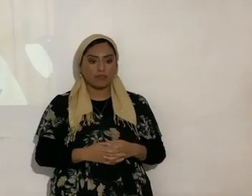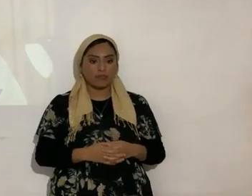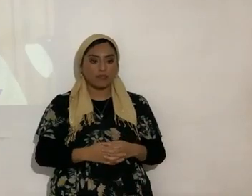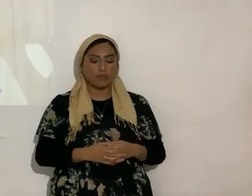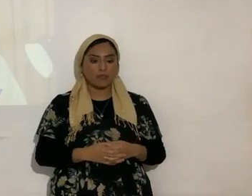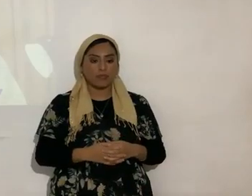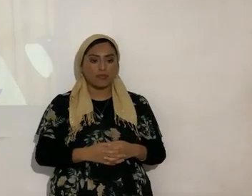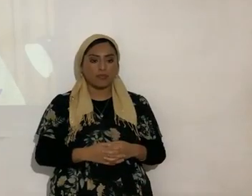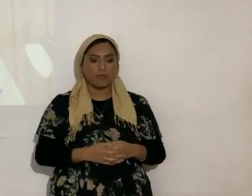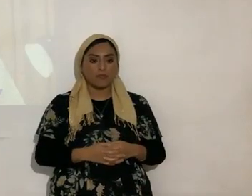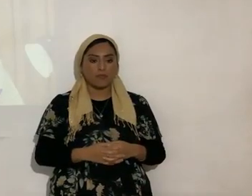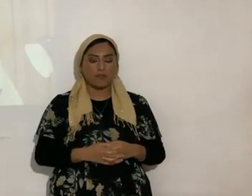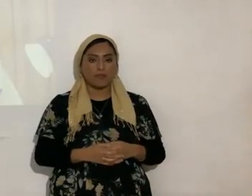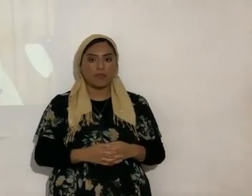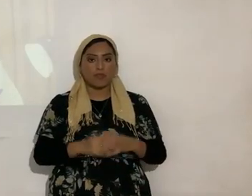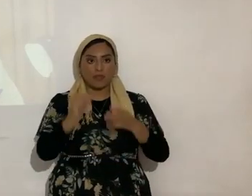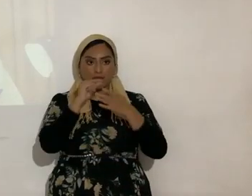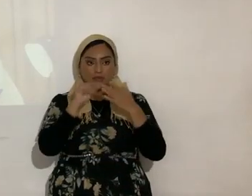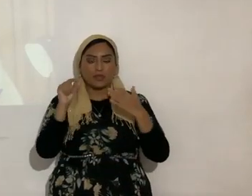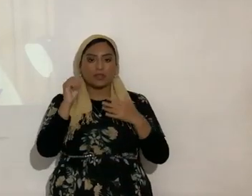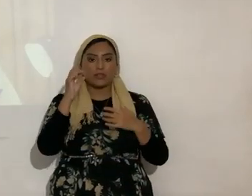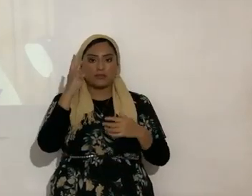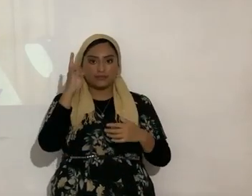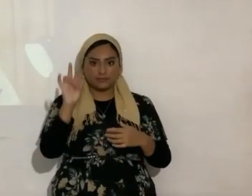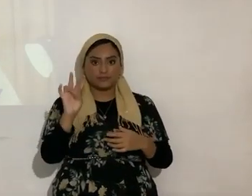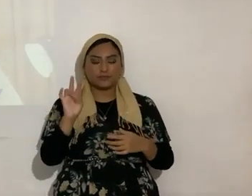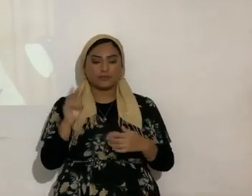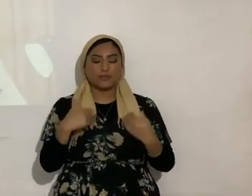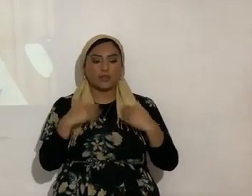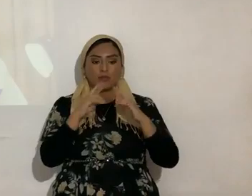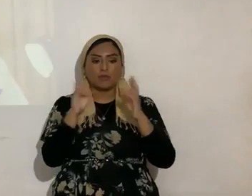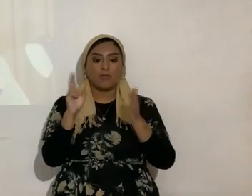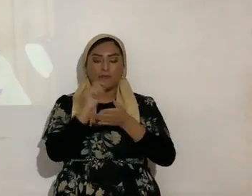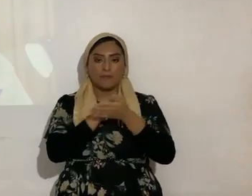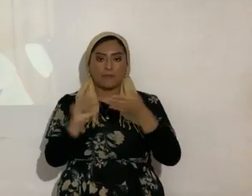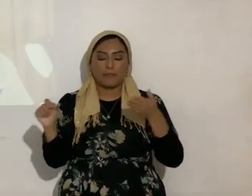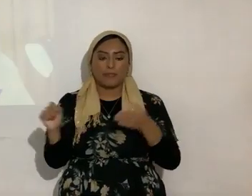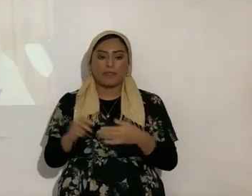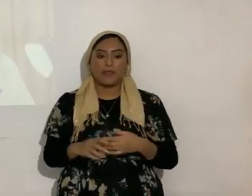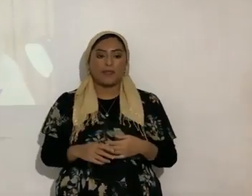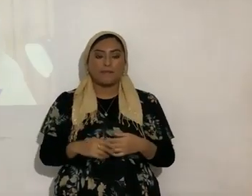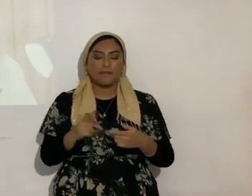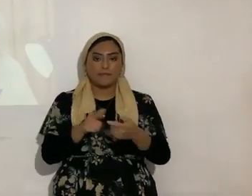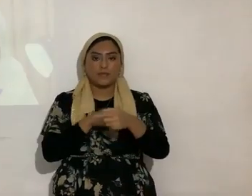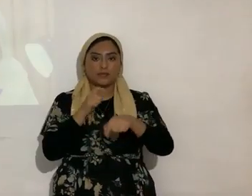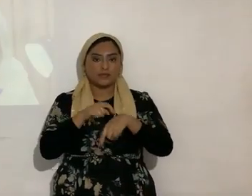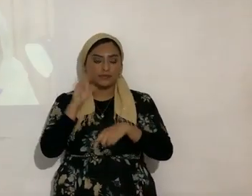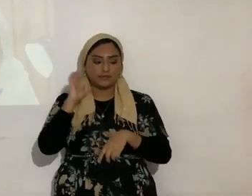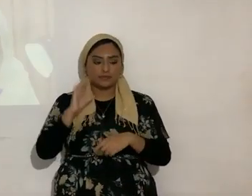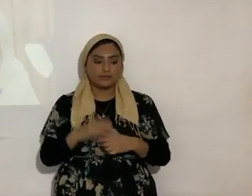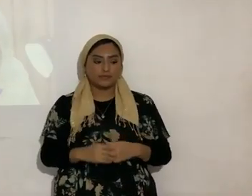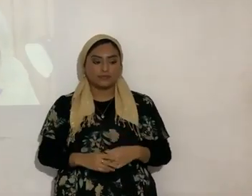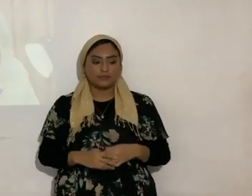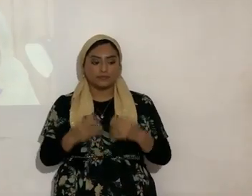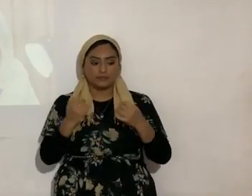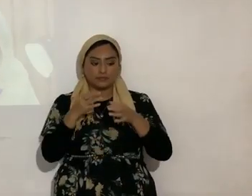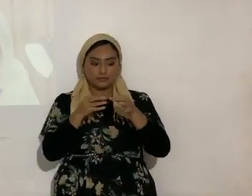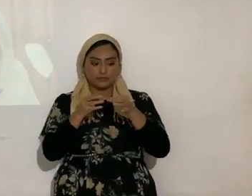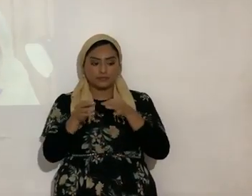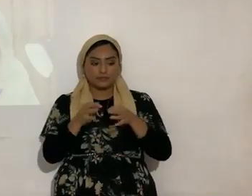Perfecto. 17. Yo lo tengo subrayado ya mucho tiempo y ahorita lo explico porque las traducciones